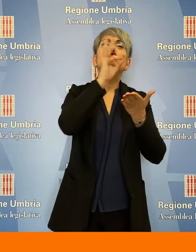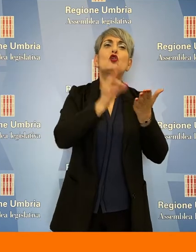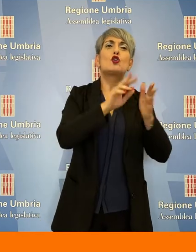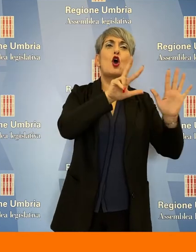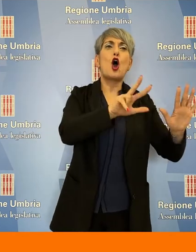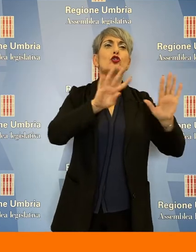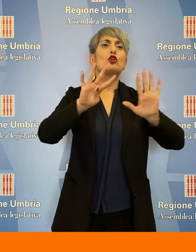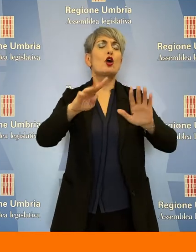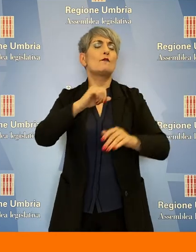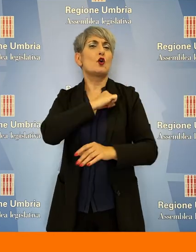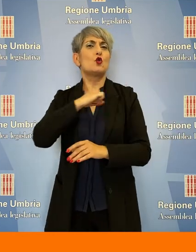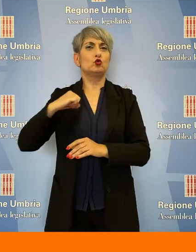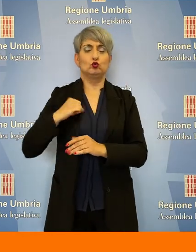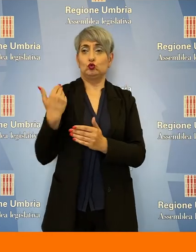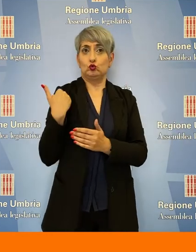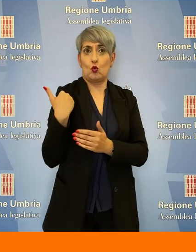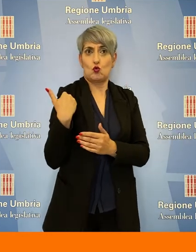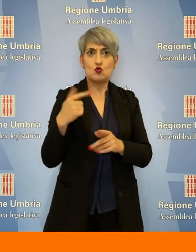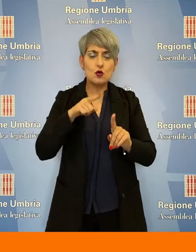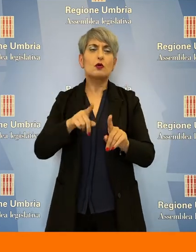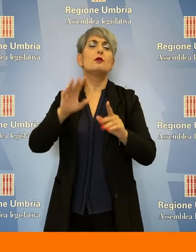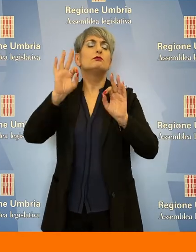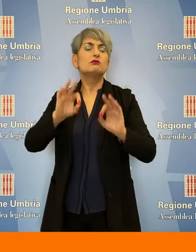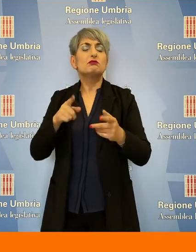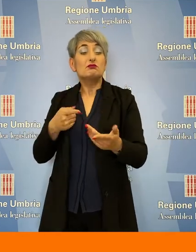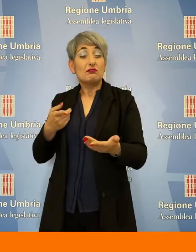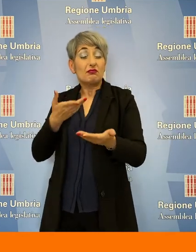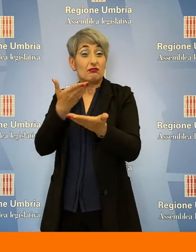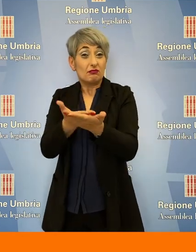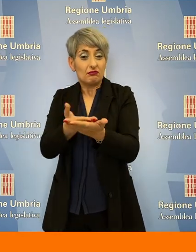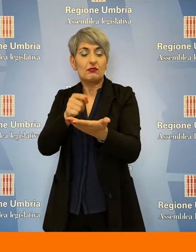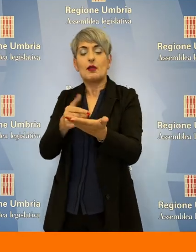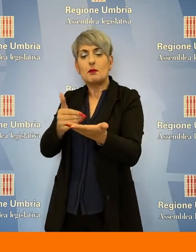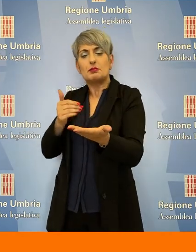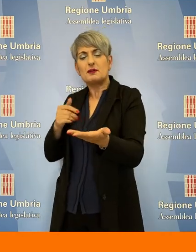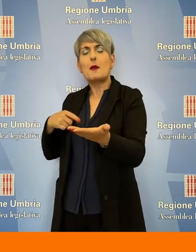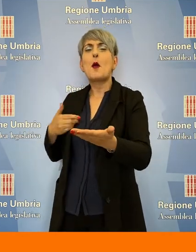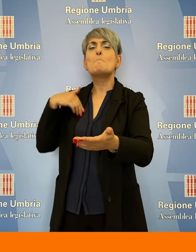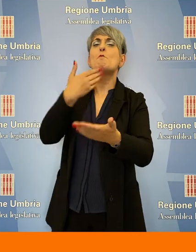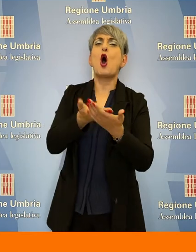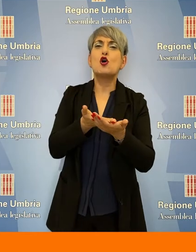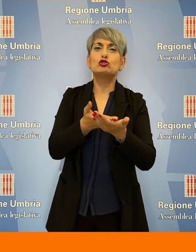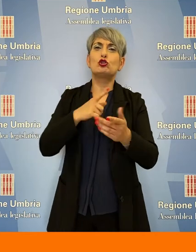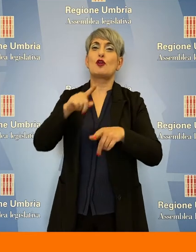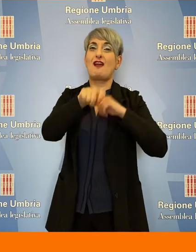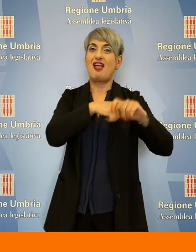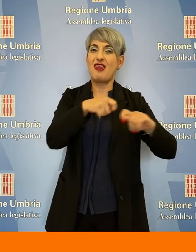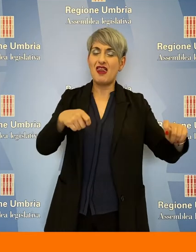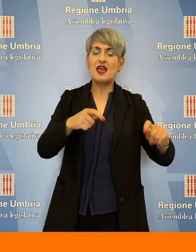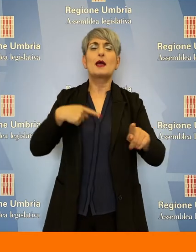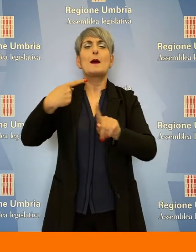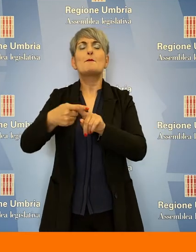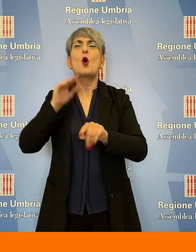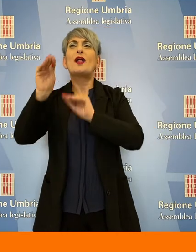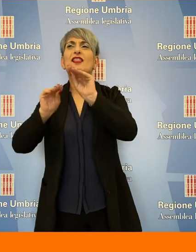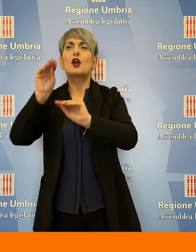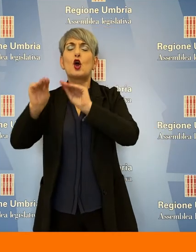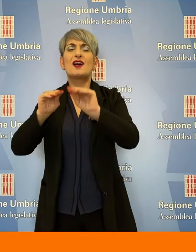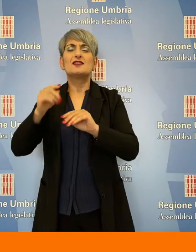fatto una precedente mozione del gruppo Lega e una interrogazione del gruppo del Partito Democratico e del Movimento 5 Stelle.